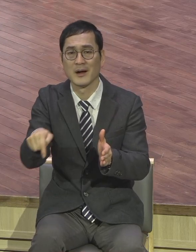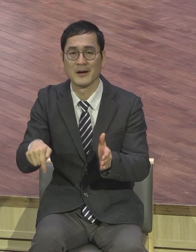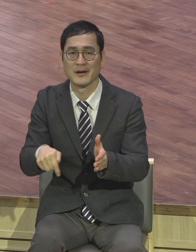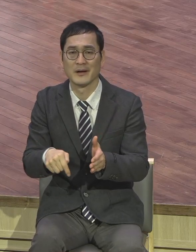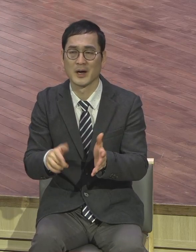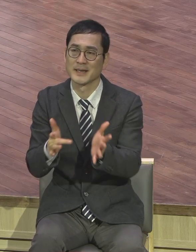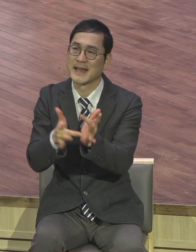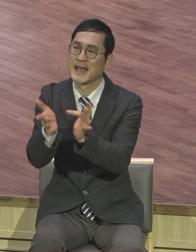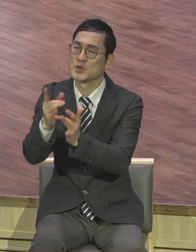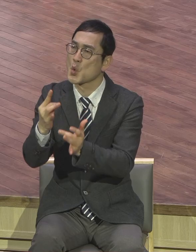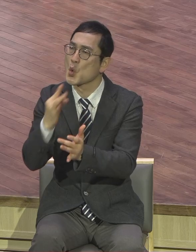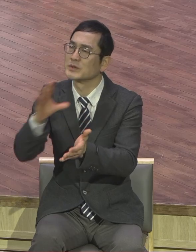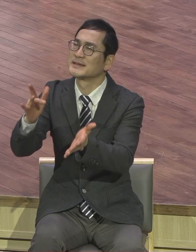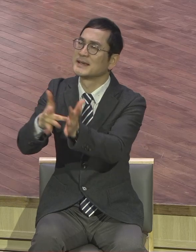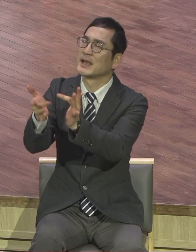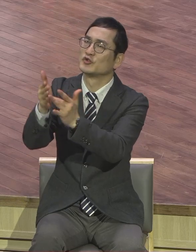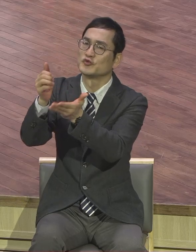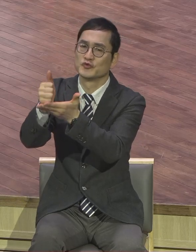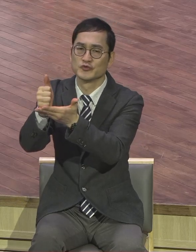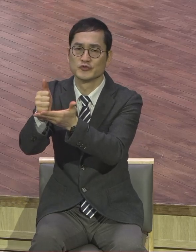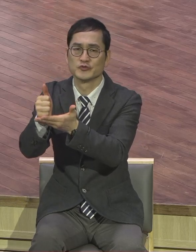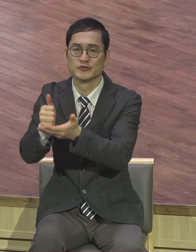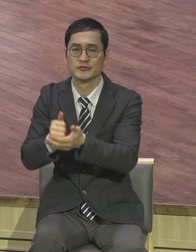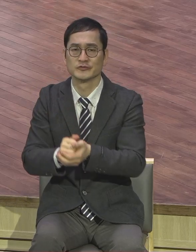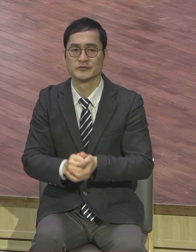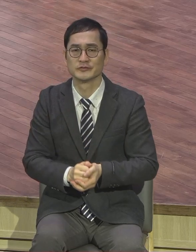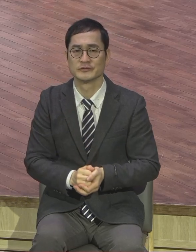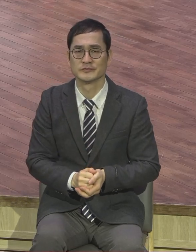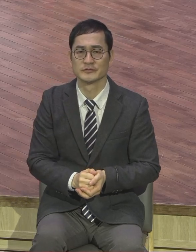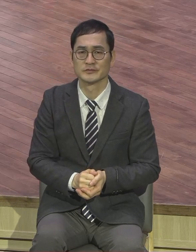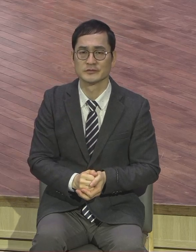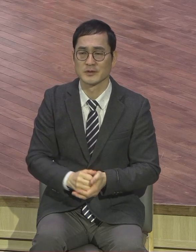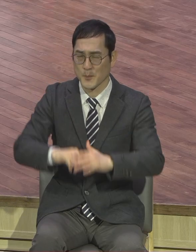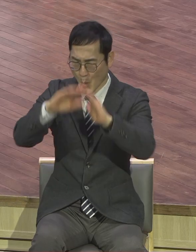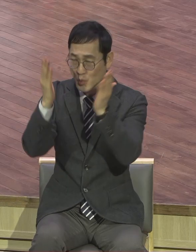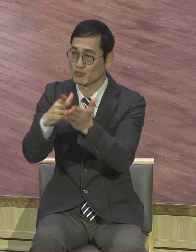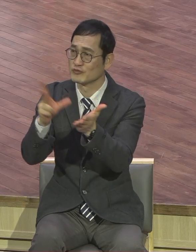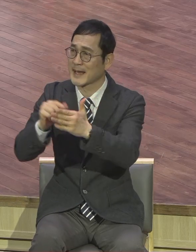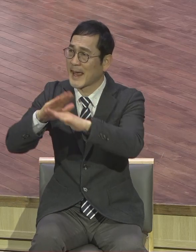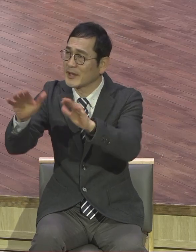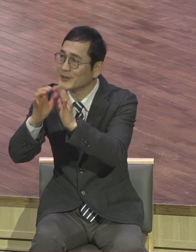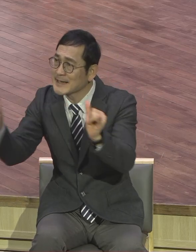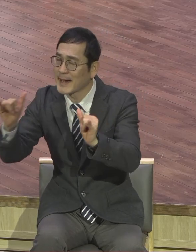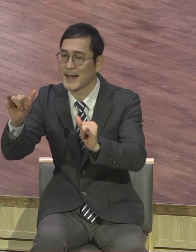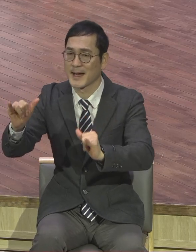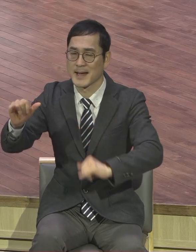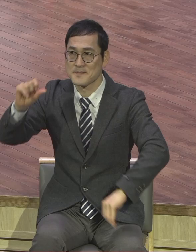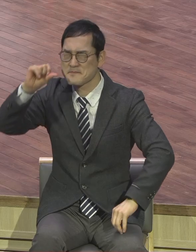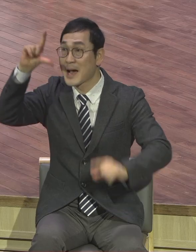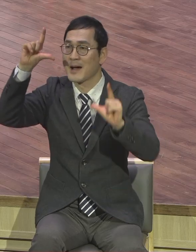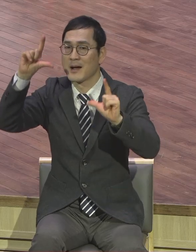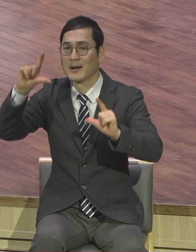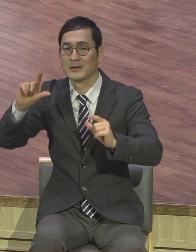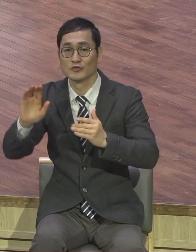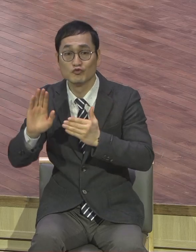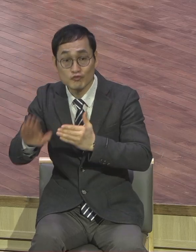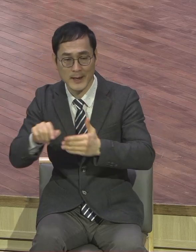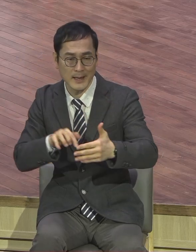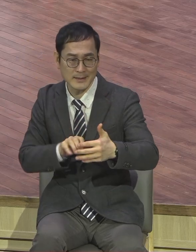현장에서 체험하고 그때부터 나갔어 막 크장급 없이 뭐고 예수를 잡아 죽인 그들은 그대로 다 있는데